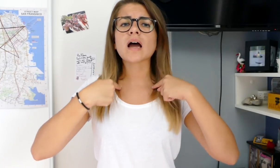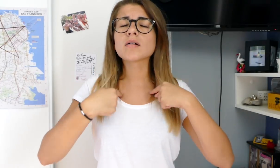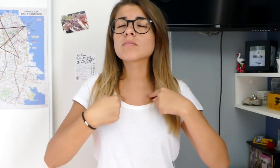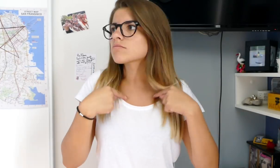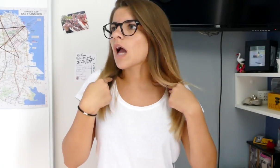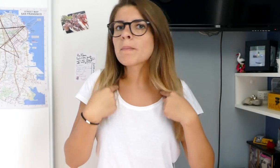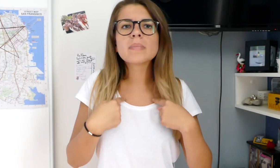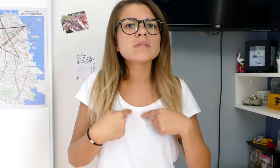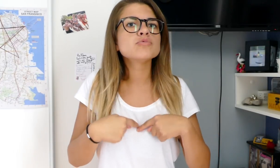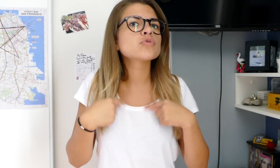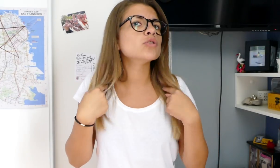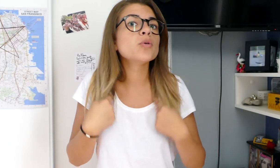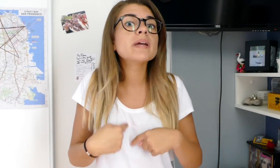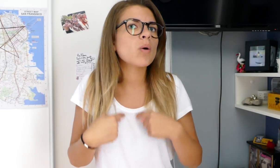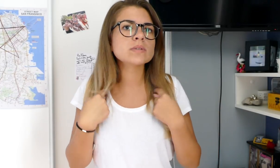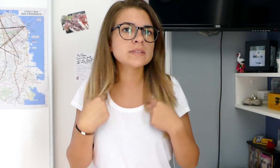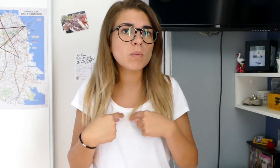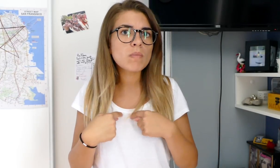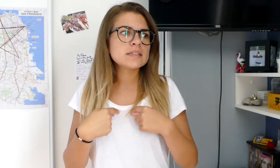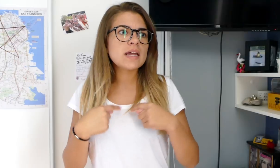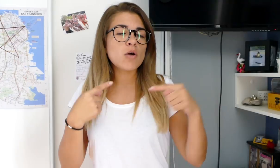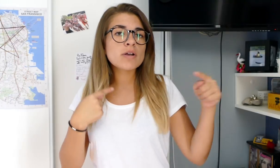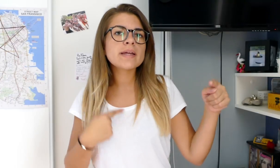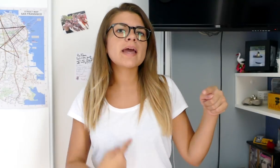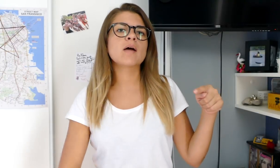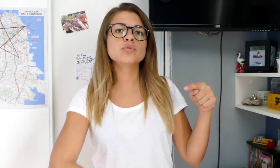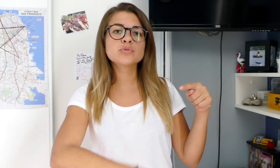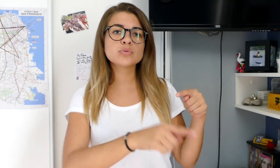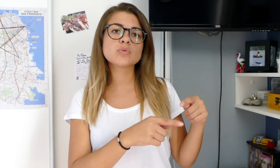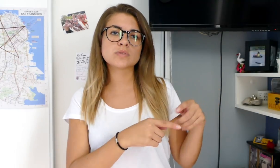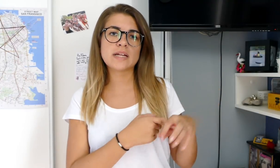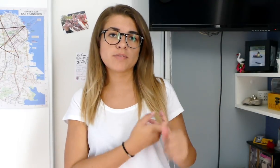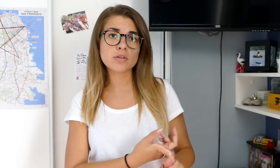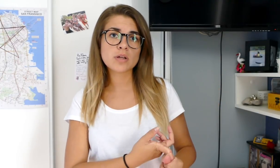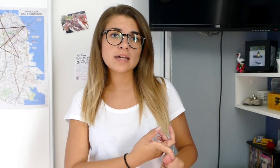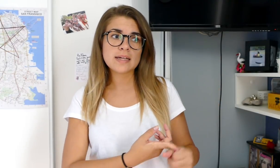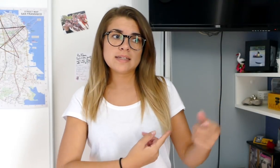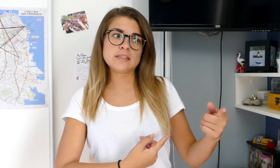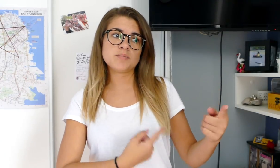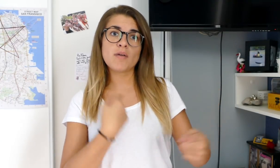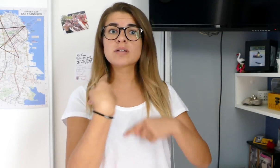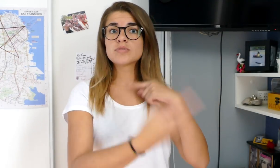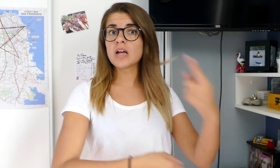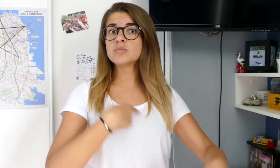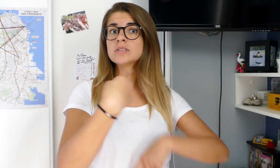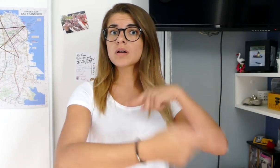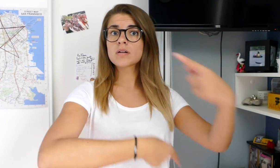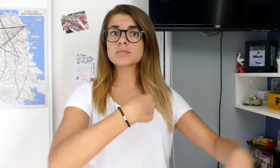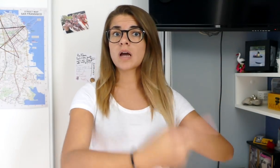une sorte de micro, disons, qui est relié à Bluetooth au téléphone. Ils peuvent écouter la musique comme ça.